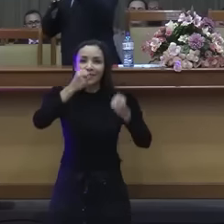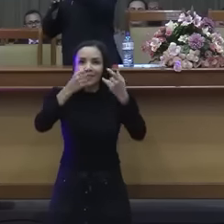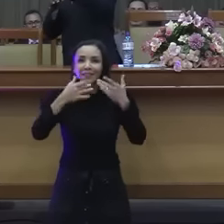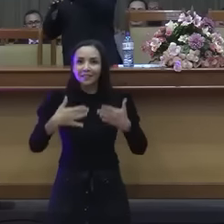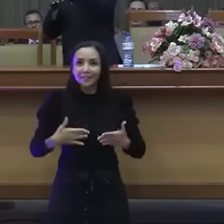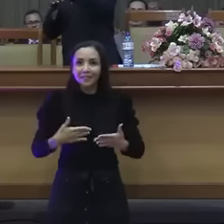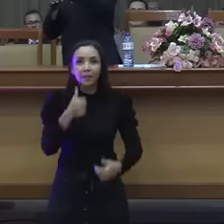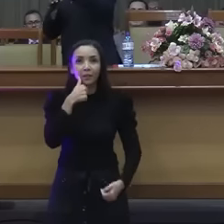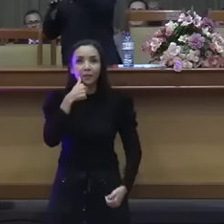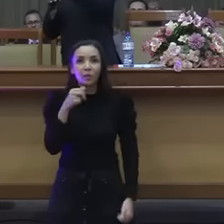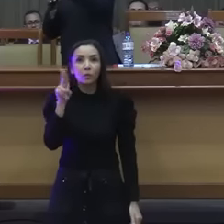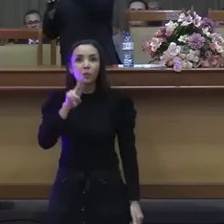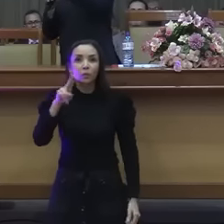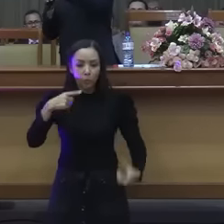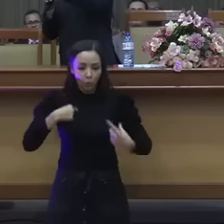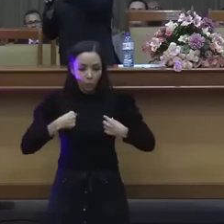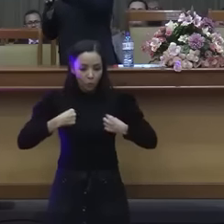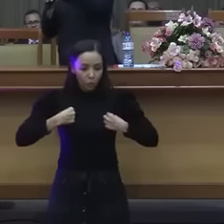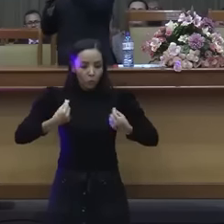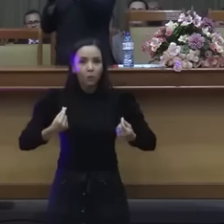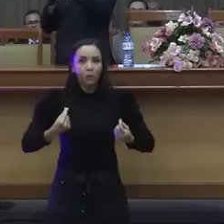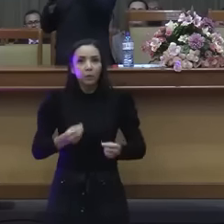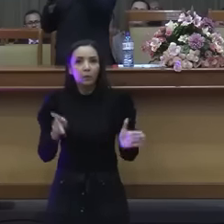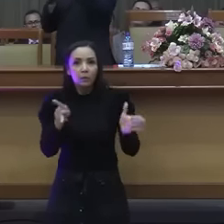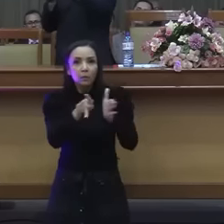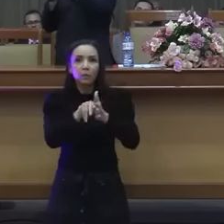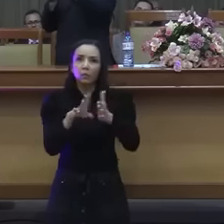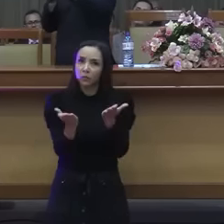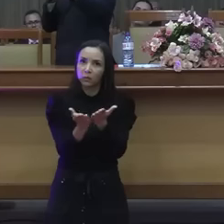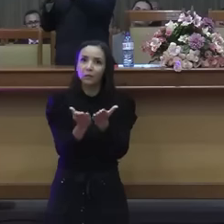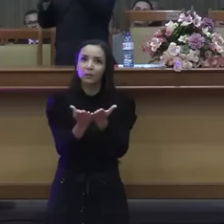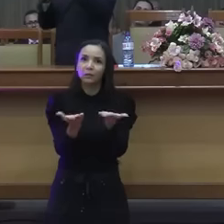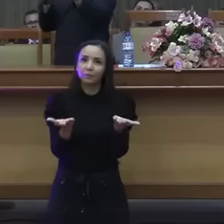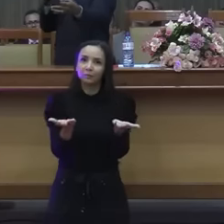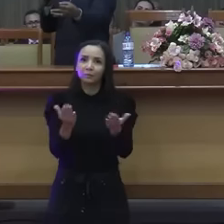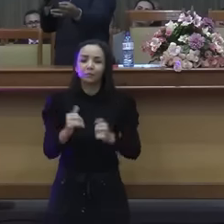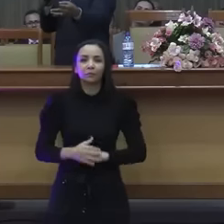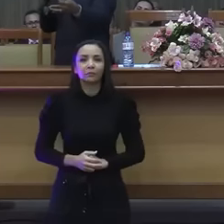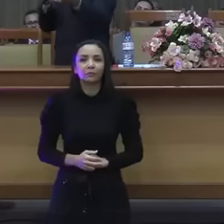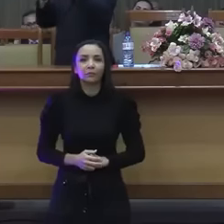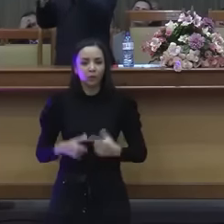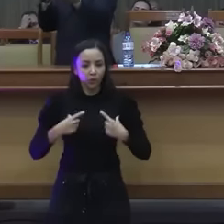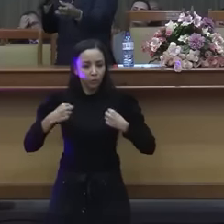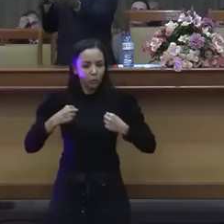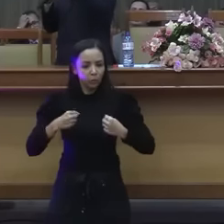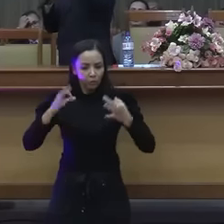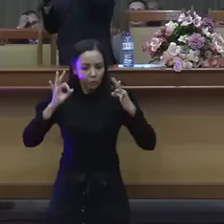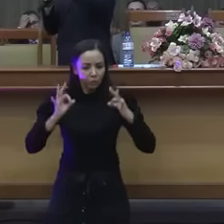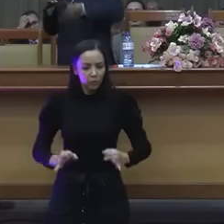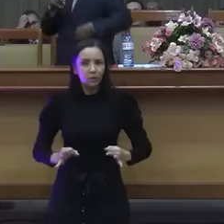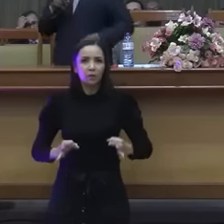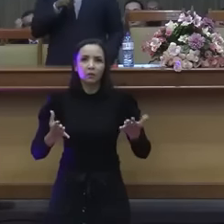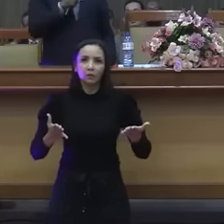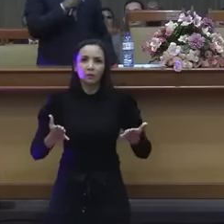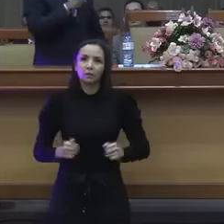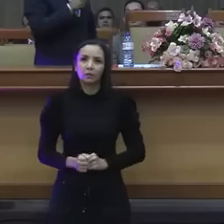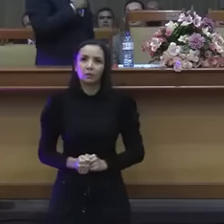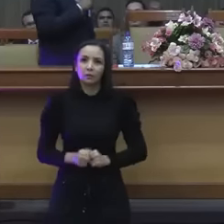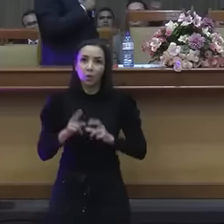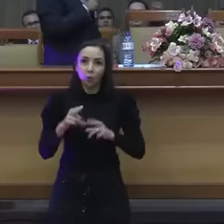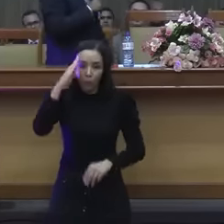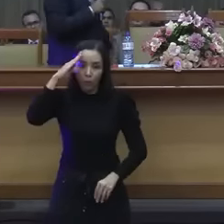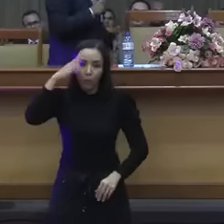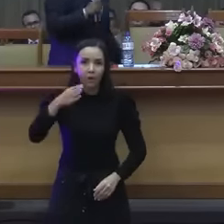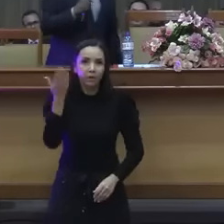decente, a linguagem lá é do exército, traje perfeito como um traje do exército.